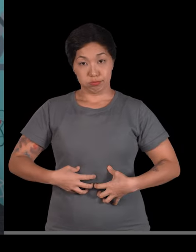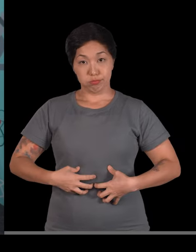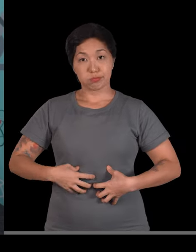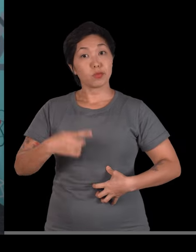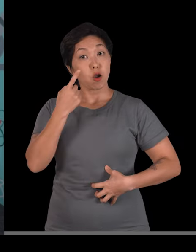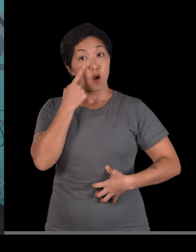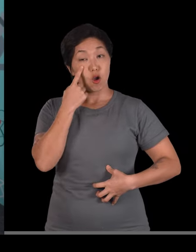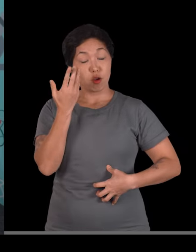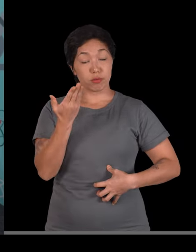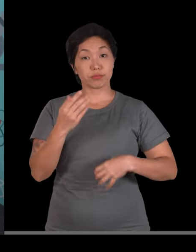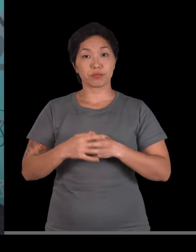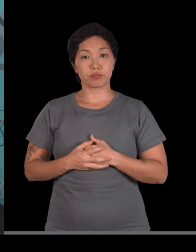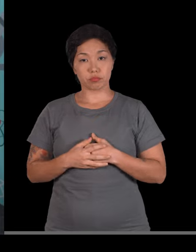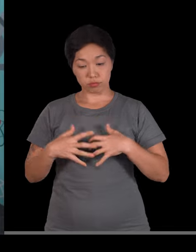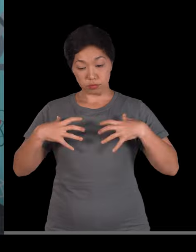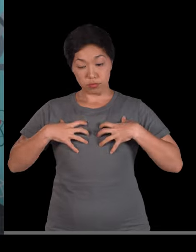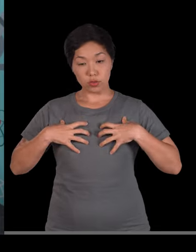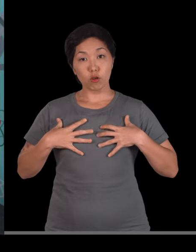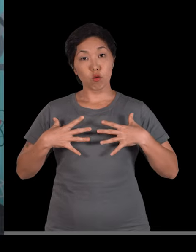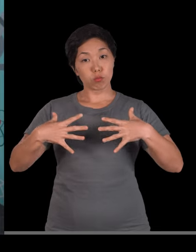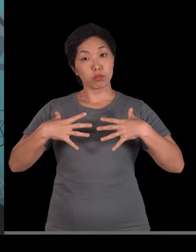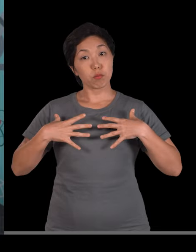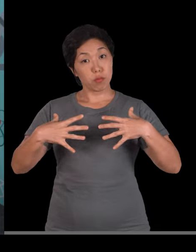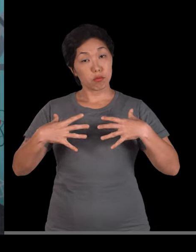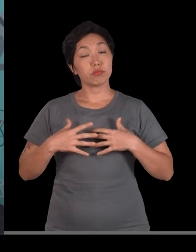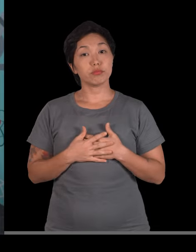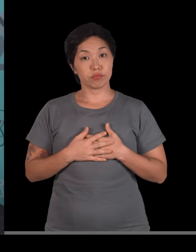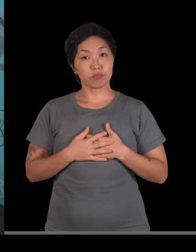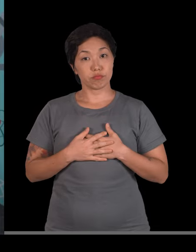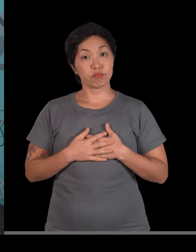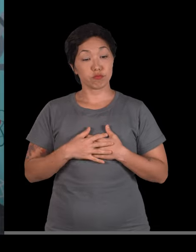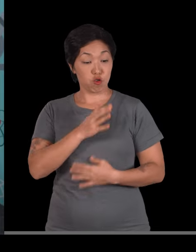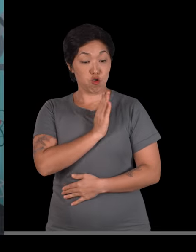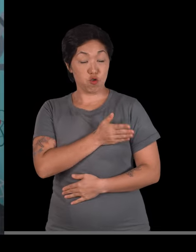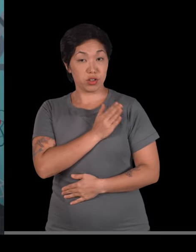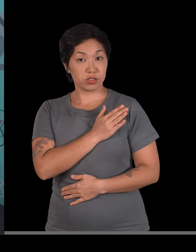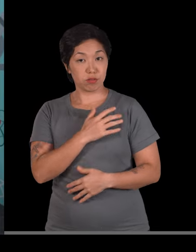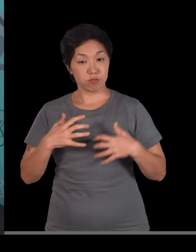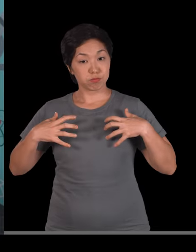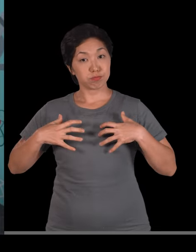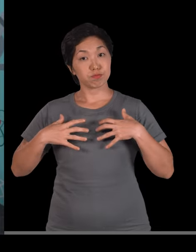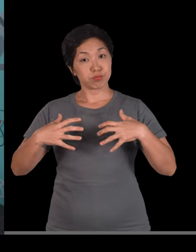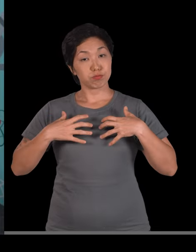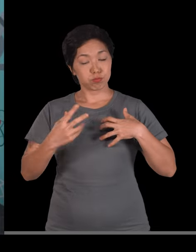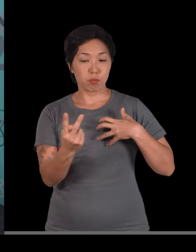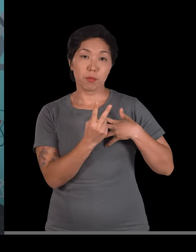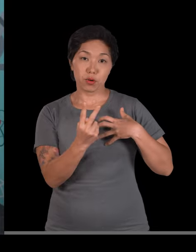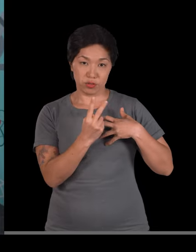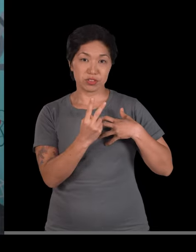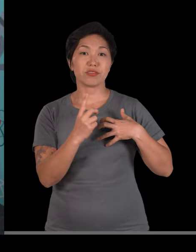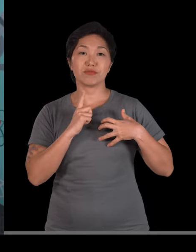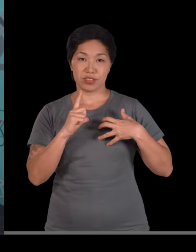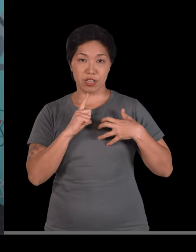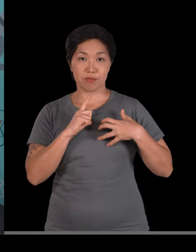Ó, aqui, ficam os nossos pulmões, fica o nosso coração, estão protegidos. Aqui,